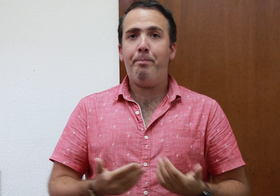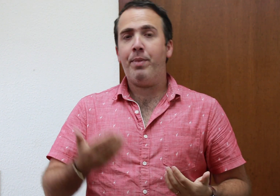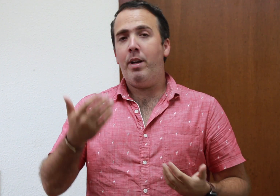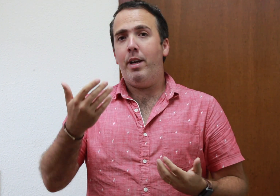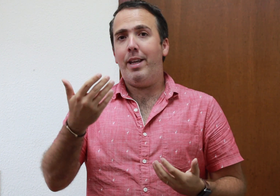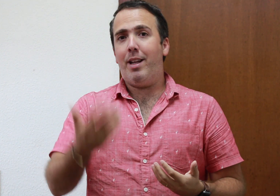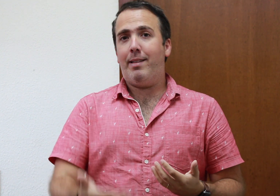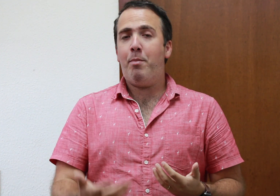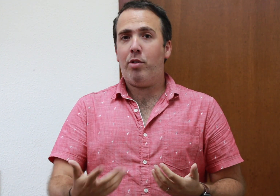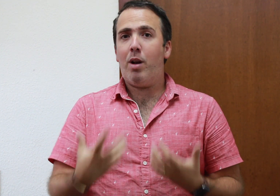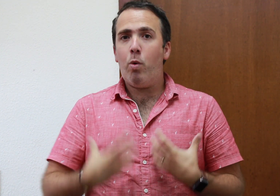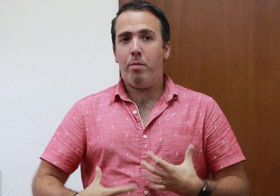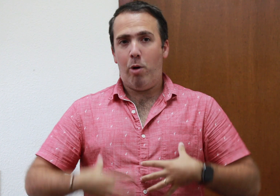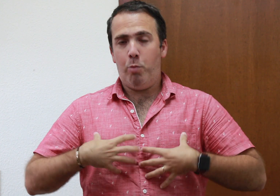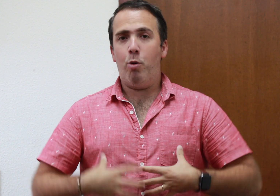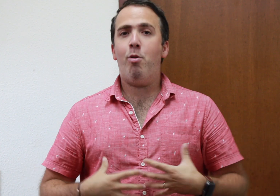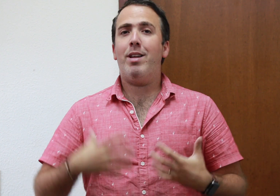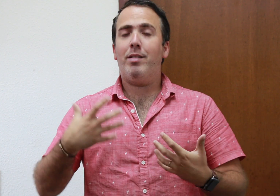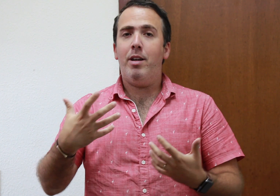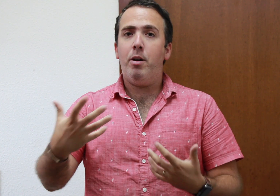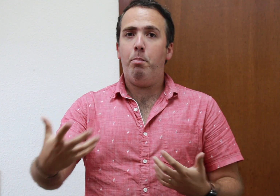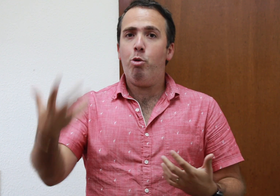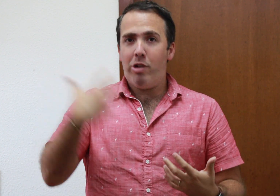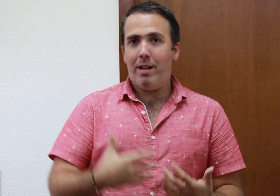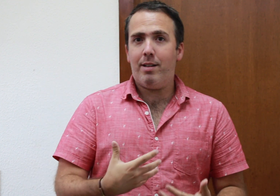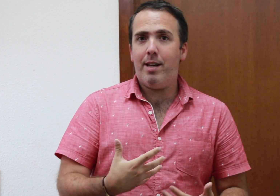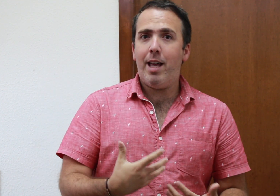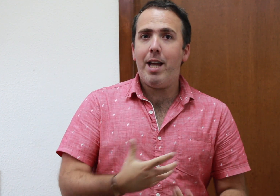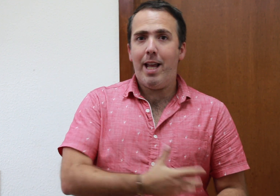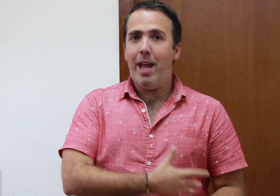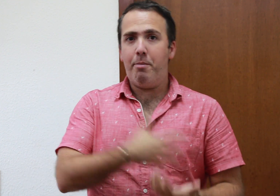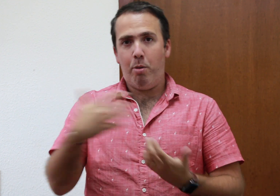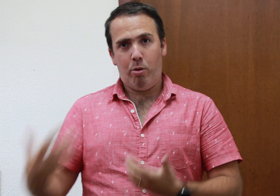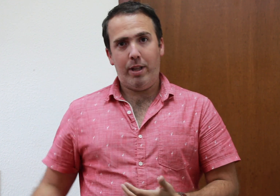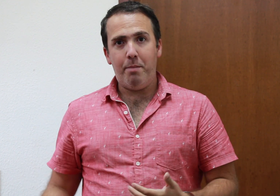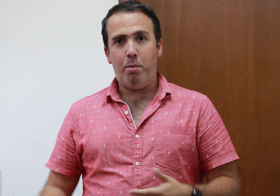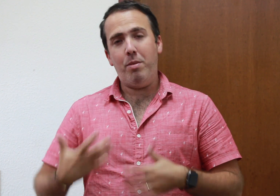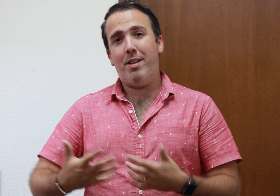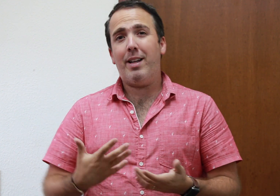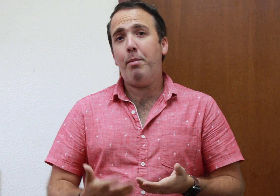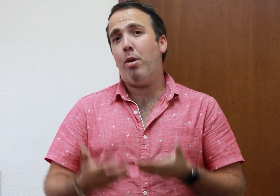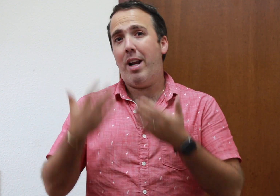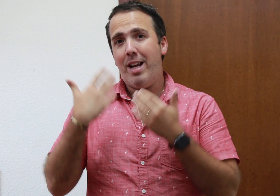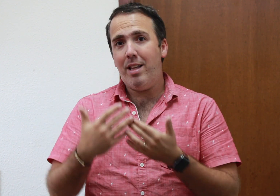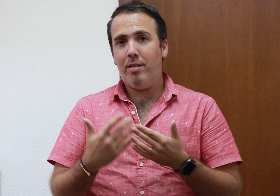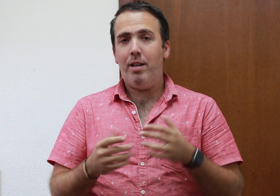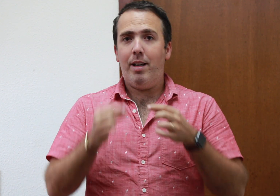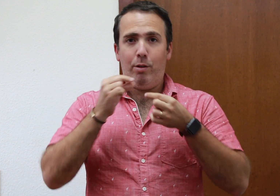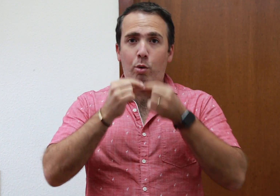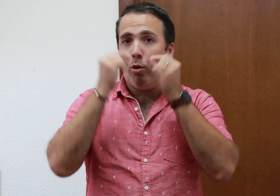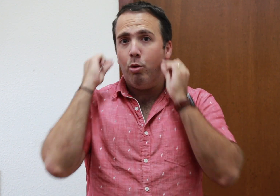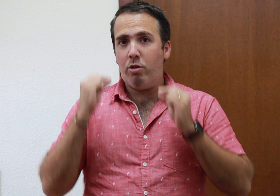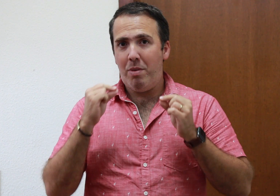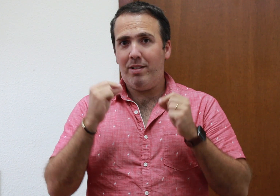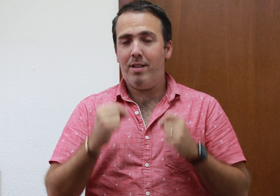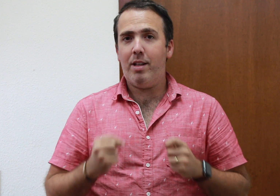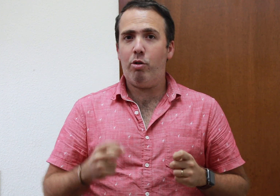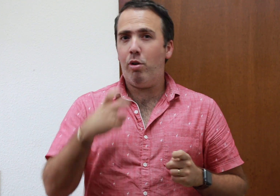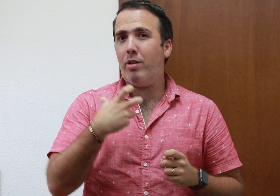ingresamos al cuerpo, a los pulmones, mucha cantidad de aire en poco tiempo, mientras que por la nariz es un conducto más estrecho y nos